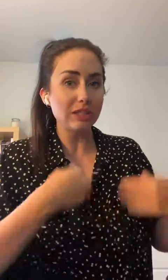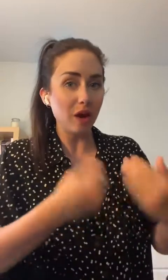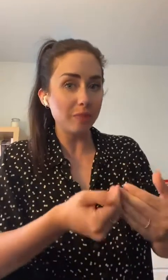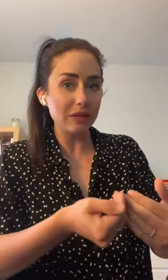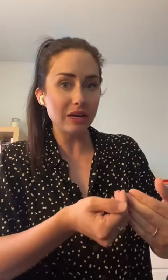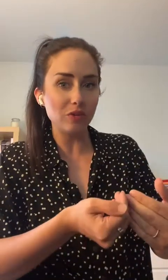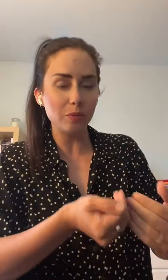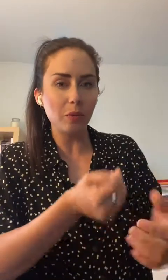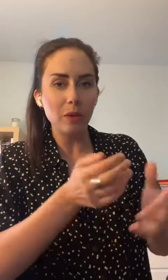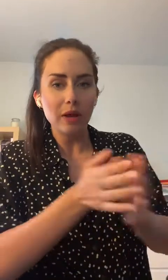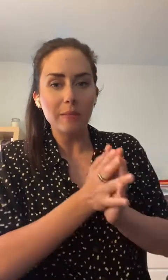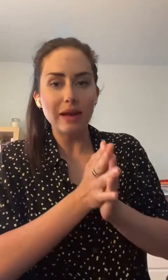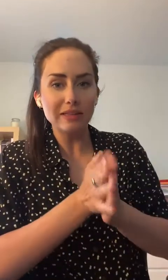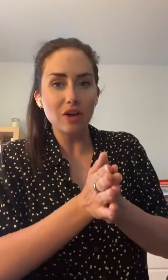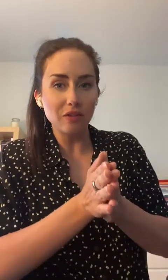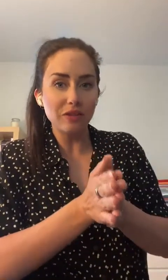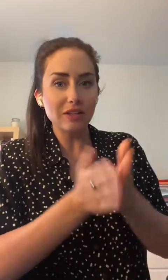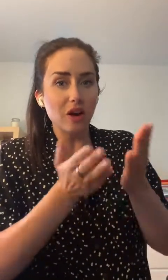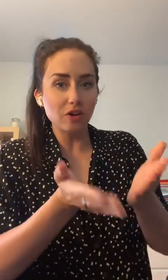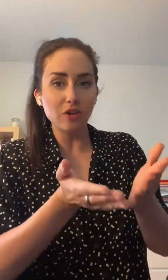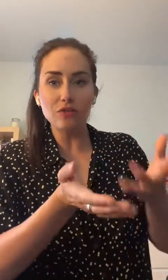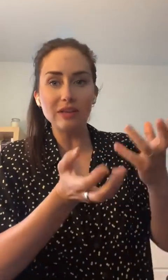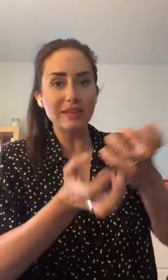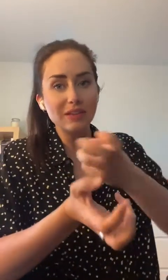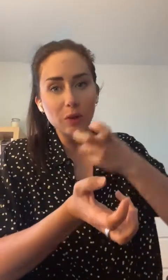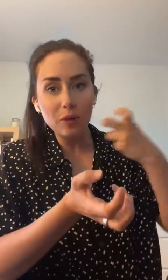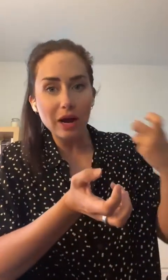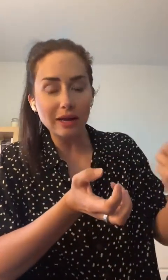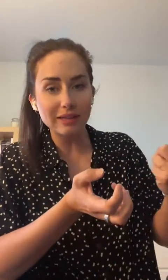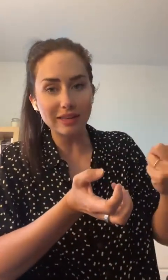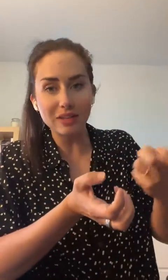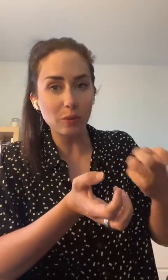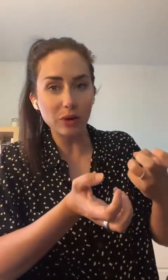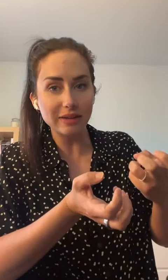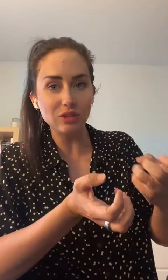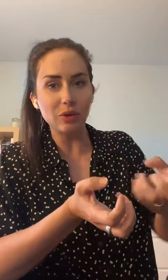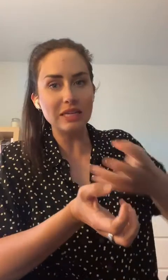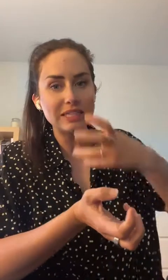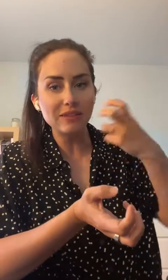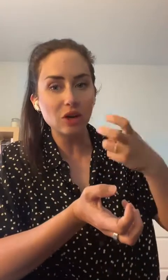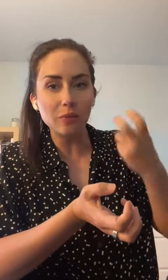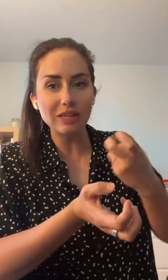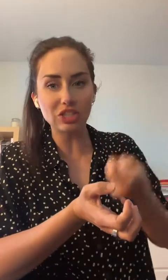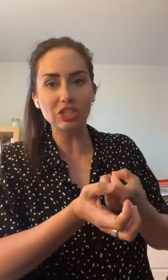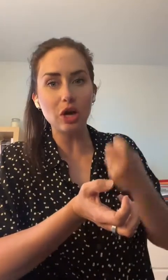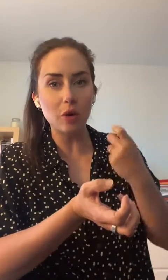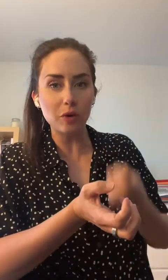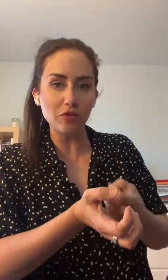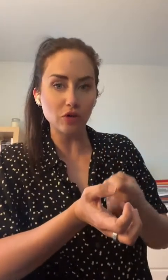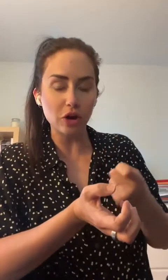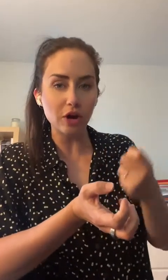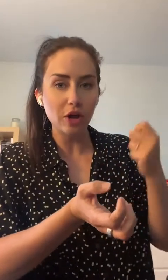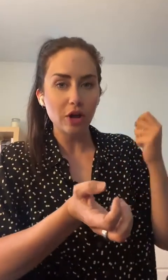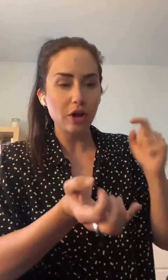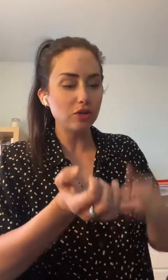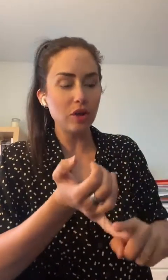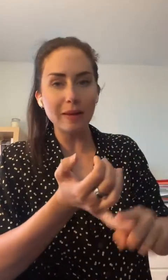juste empirer votre peau, parce qu'en fait, encore une fois, ça viendra pas à... ça viendra pas à la nettoyer, ça viendra pas à aller chercher en profondeur tout le